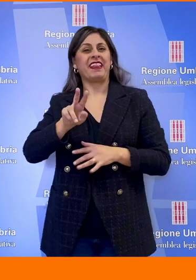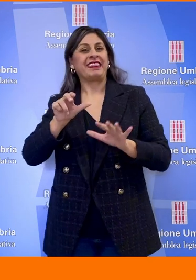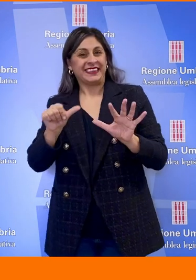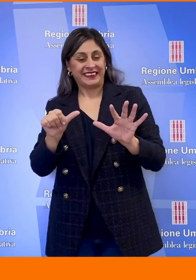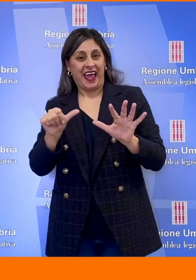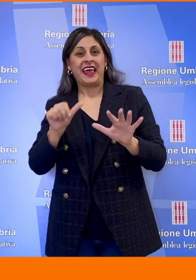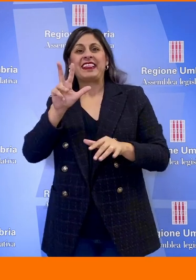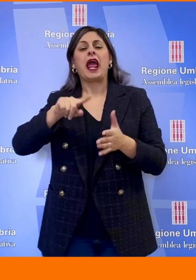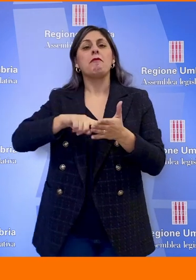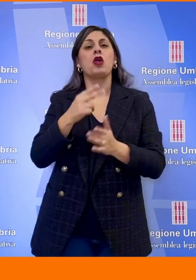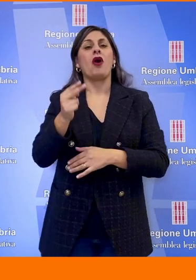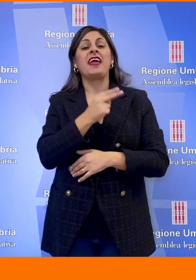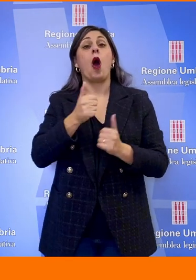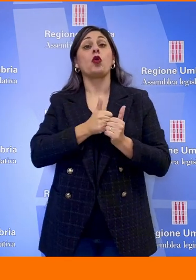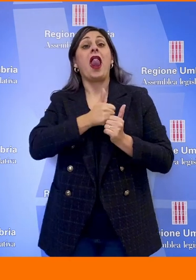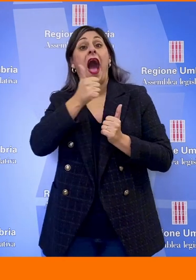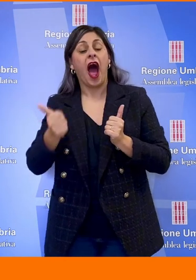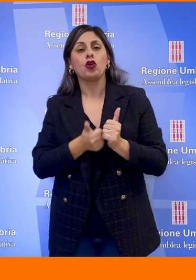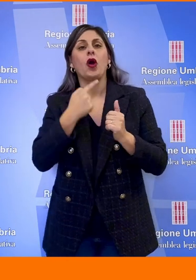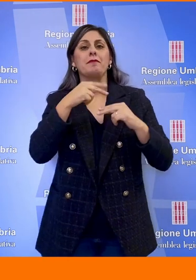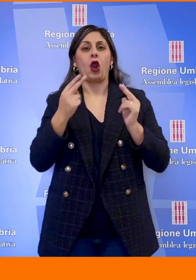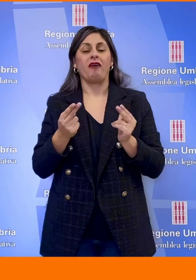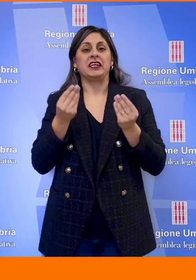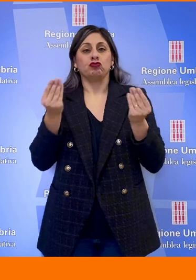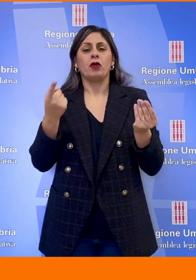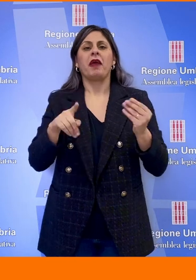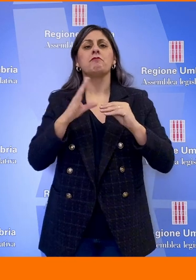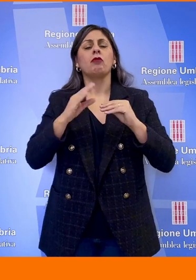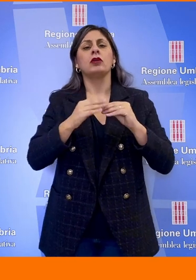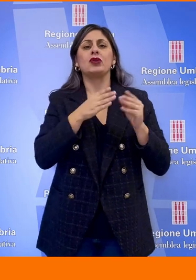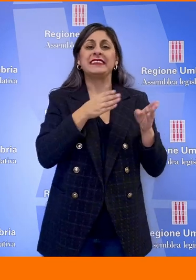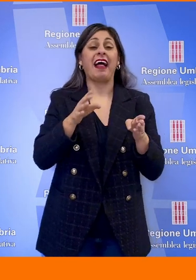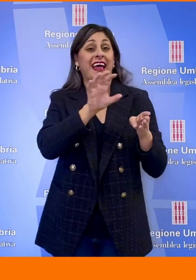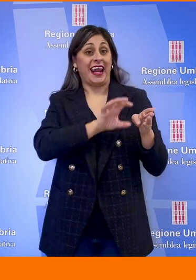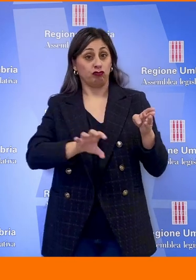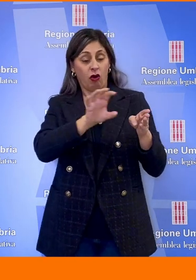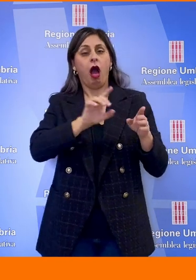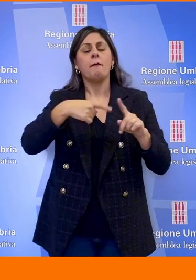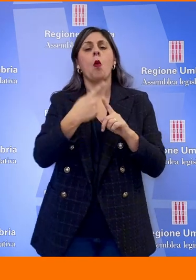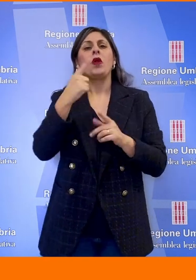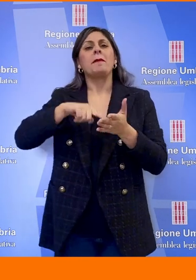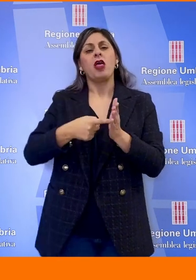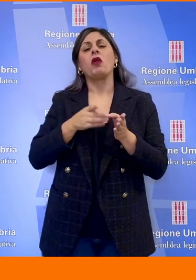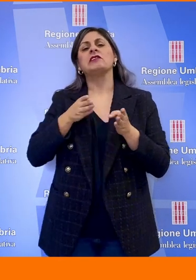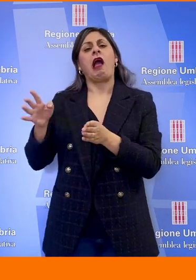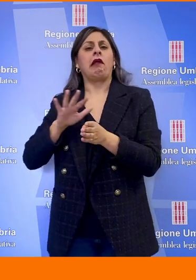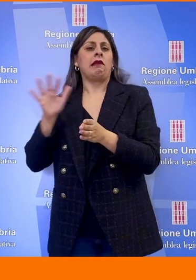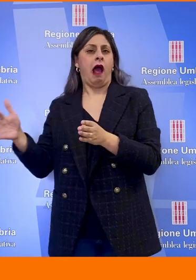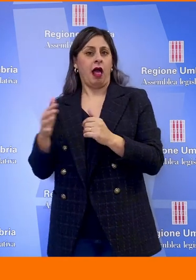3 milioni di euro all'anno alle province per la manutenzione delle strade regionali e 1 milione per le altre strade. Confermati 4